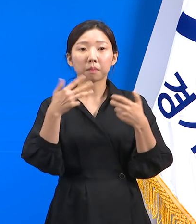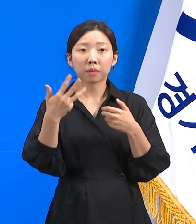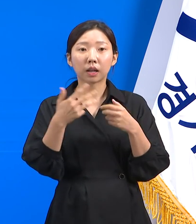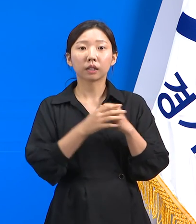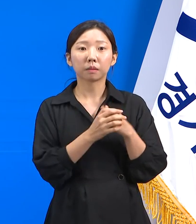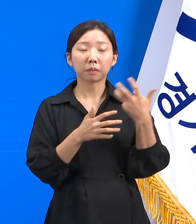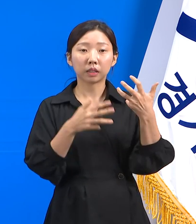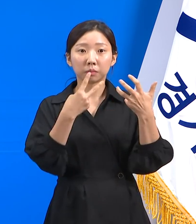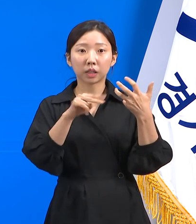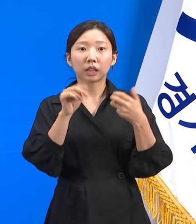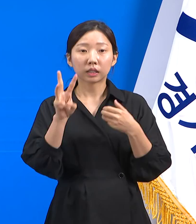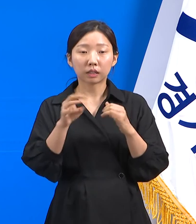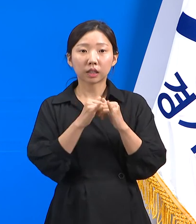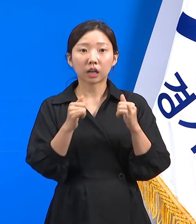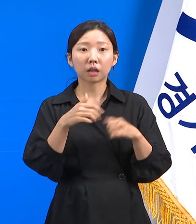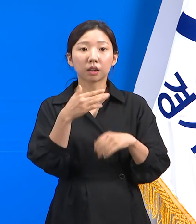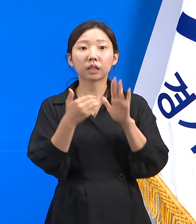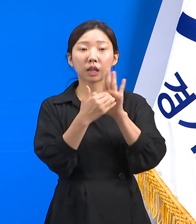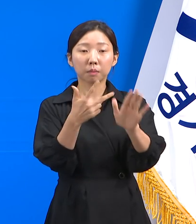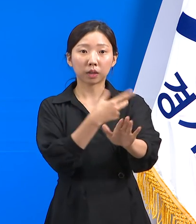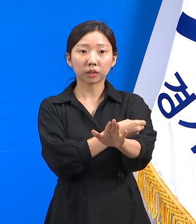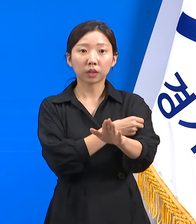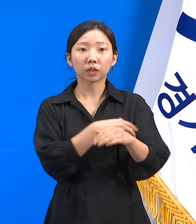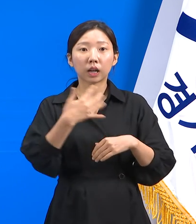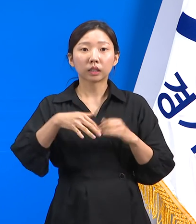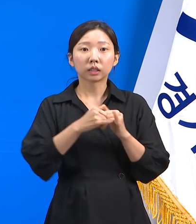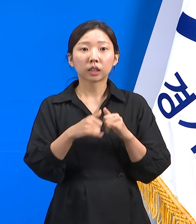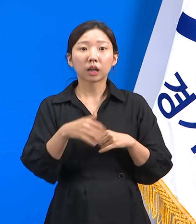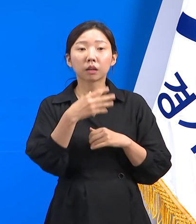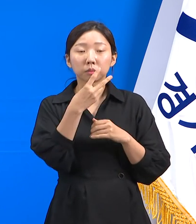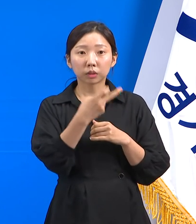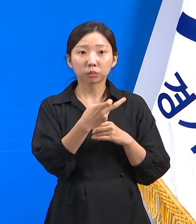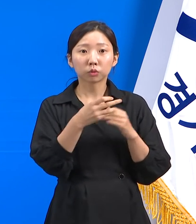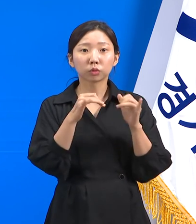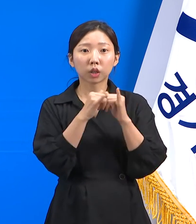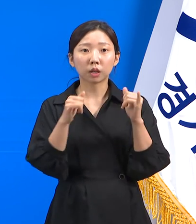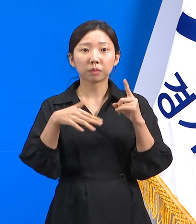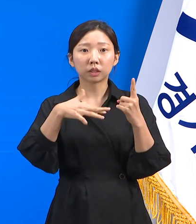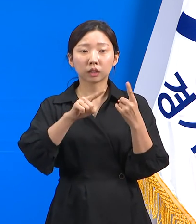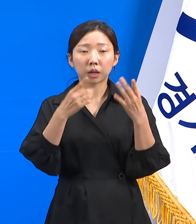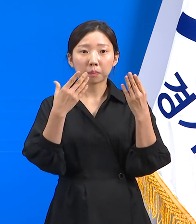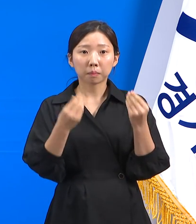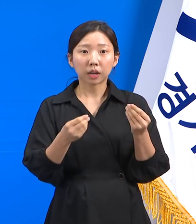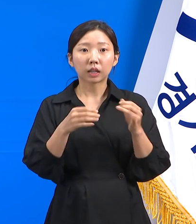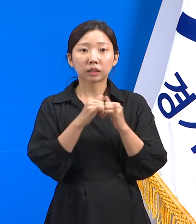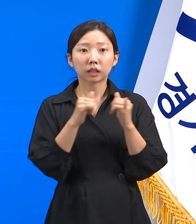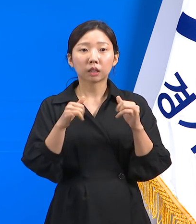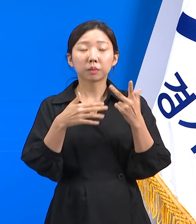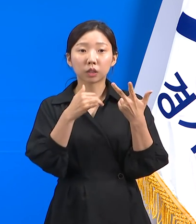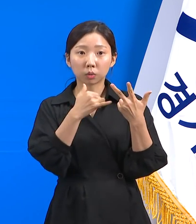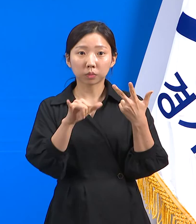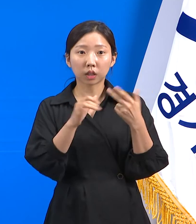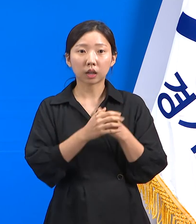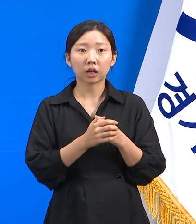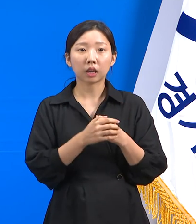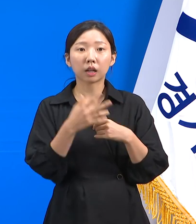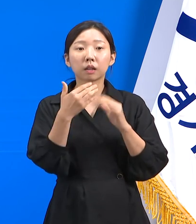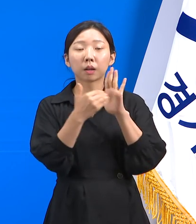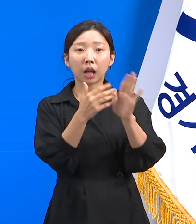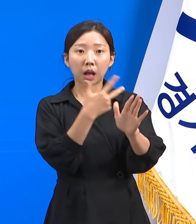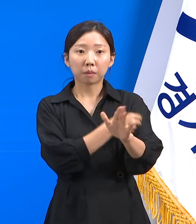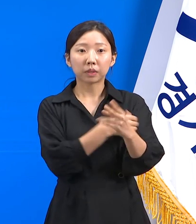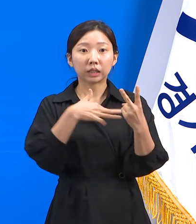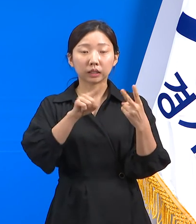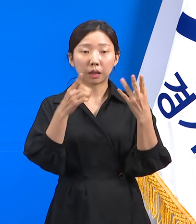백신 미접종자는 19명, 1차 접종 완료자는 7명으로 백신 접종 완료자 중에서는 사망 사례가